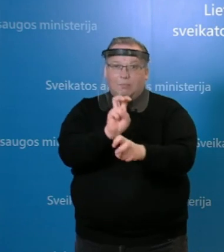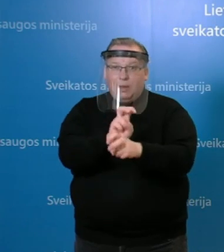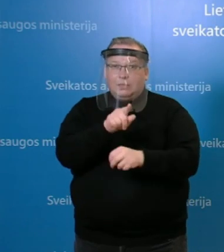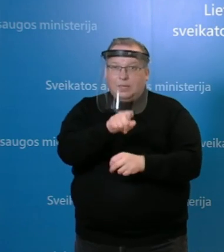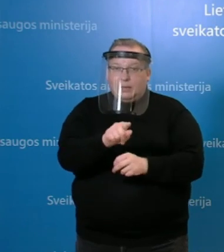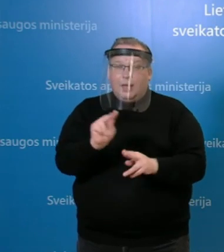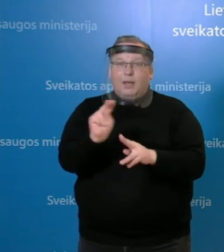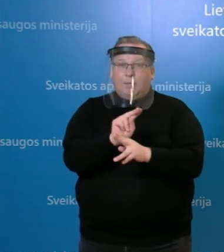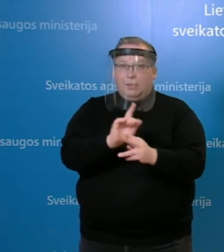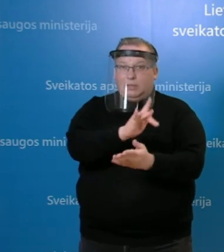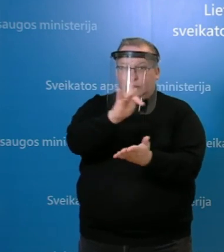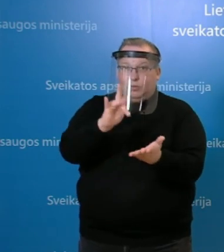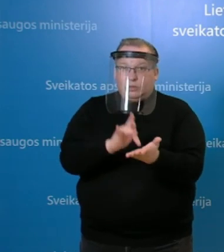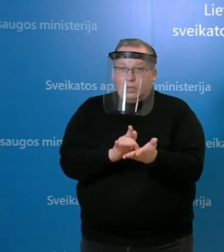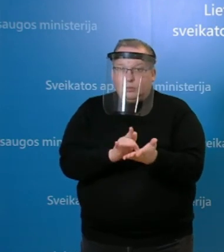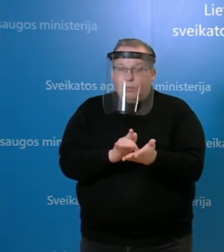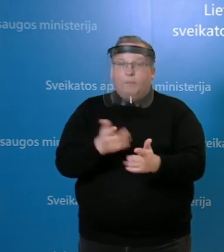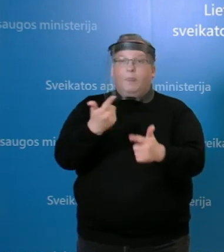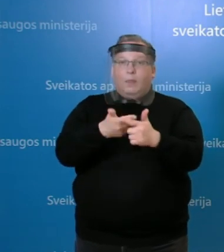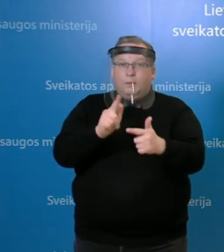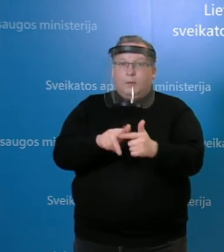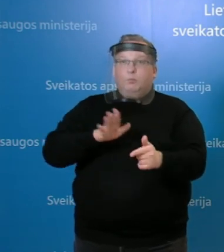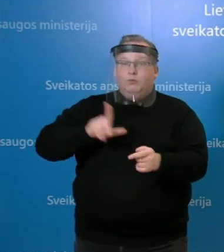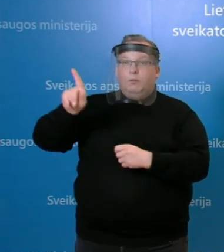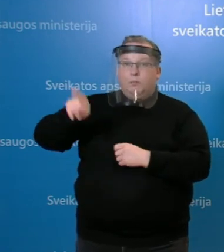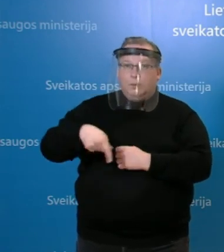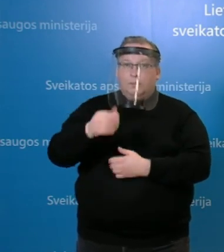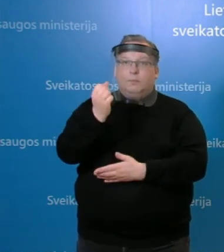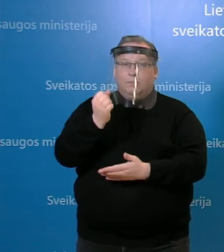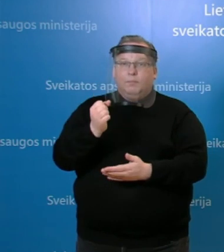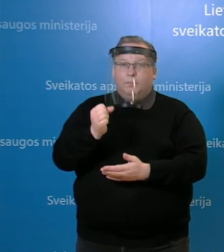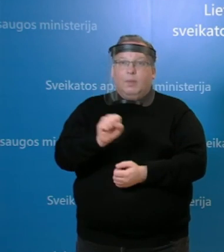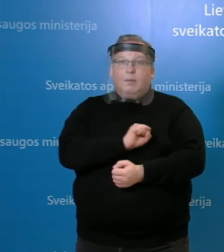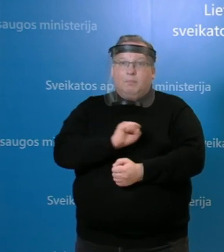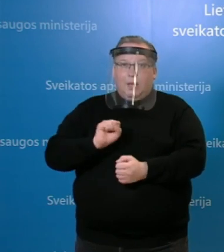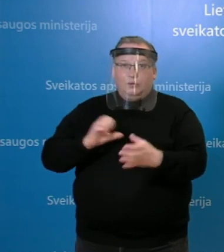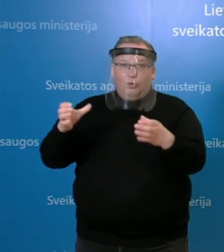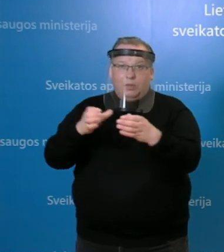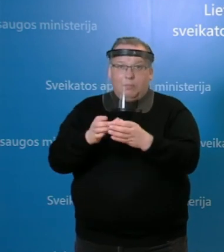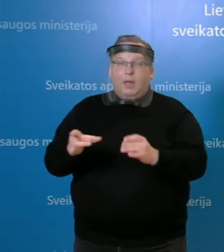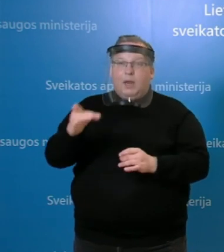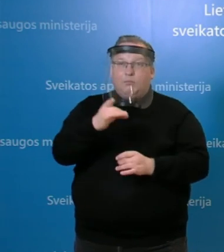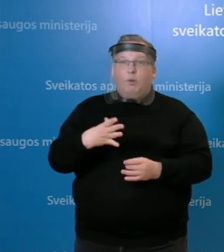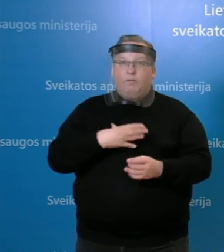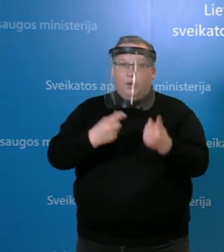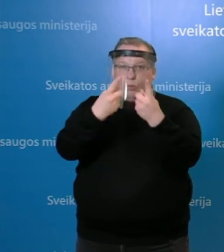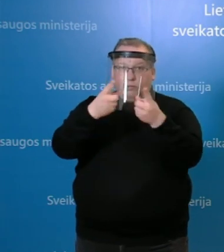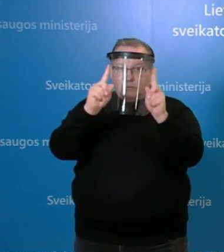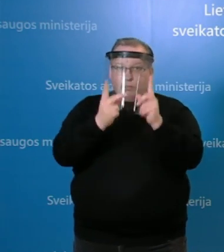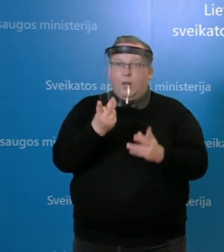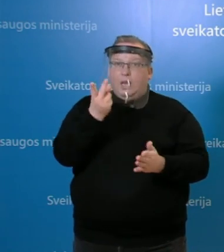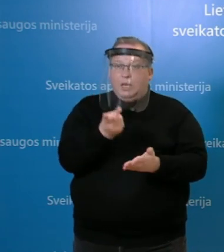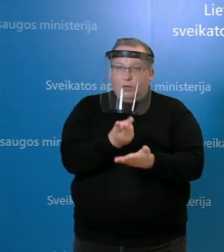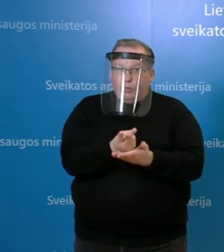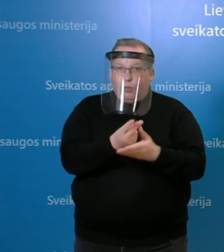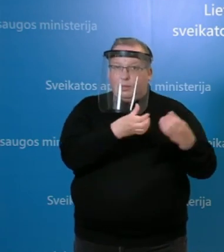rehabilitacijos centro, tada buvo pasidaktas personalas iš Respublikinės Vilnius universitetinės ligoninės. Be